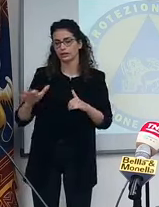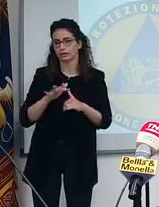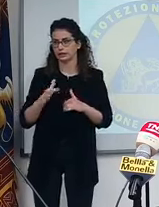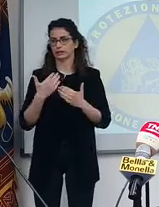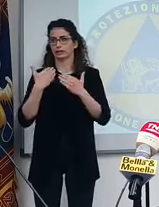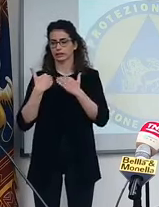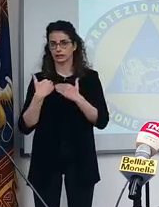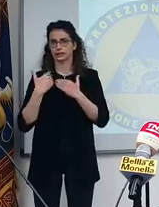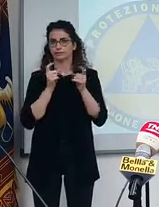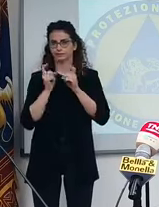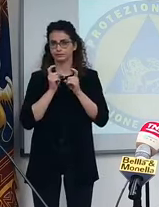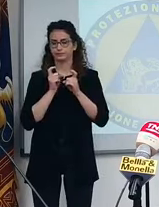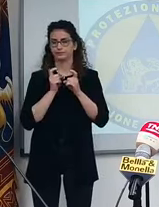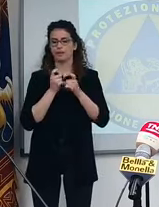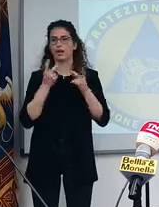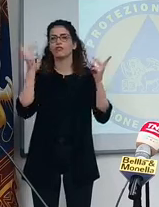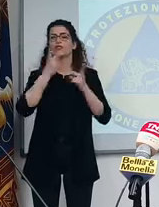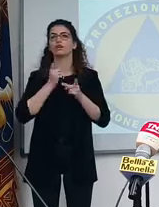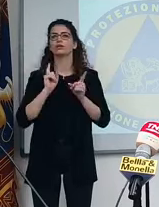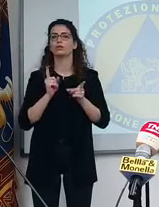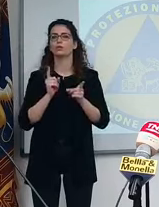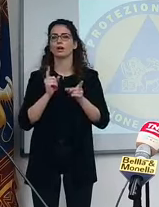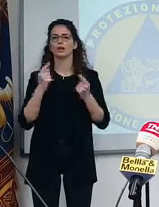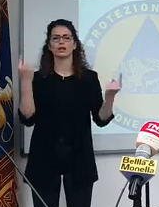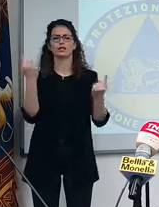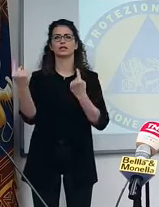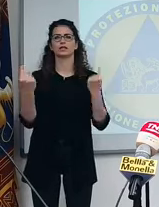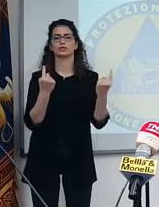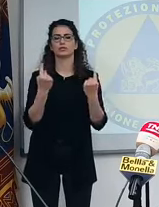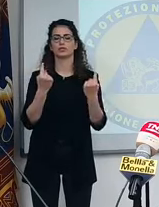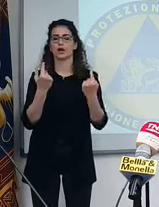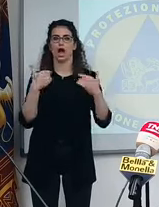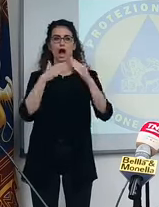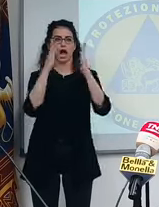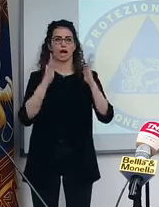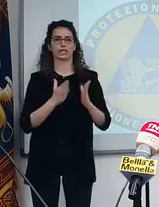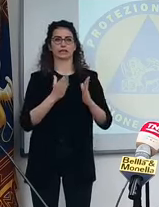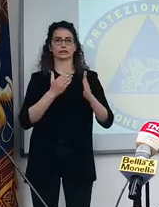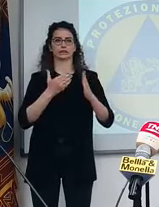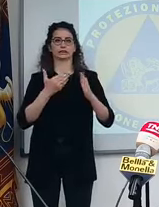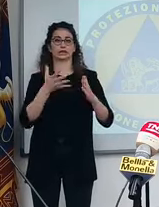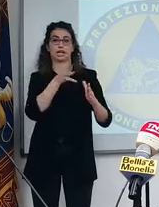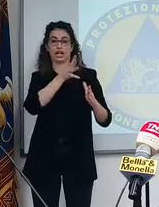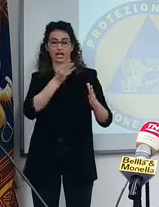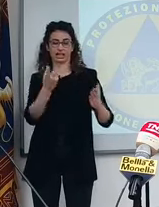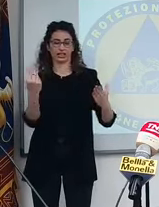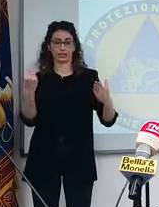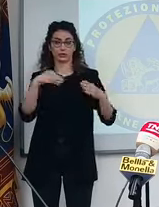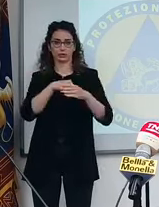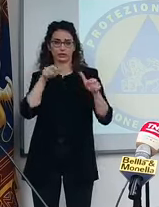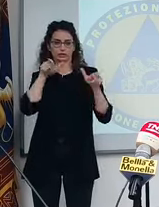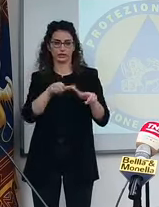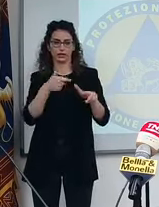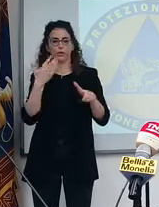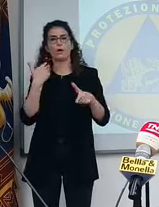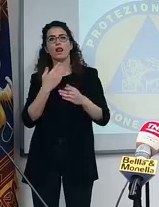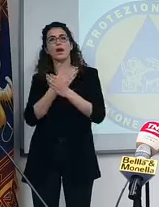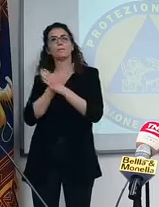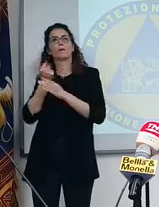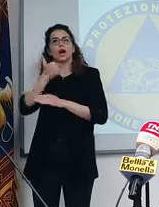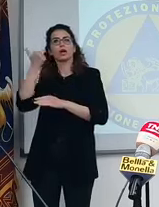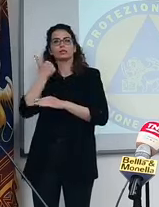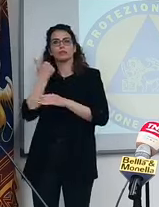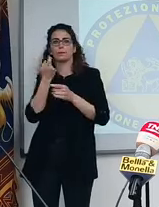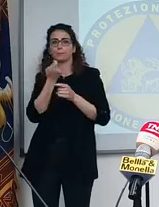vero che non siamo in un contesto nel quale siamo tutti chiusi in casa e decidiamo di cominciare pian piano, come a maggio, a aprire. Ve l'ho detto